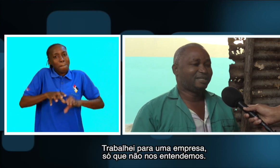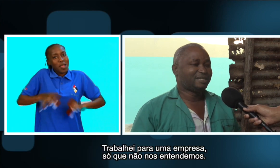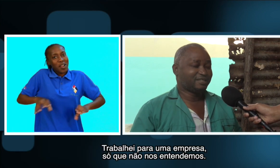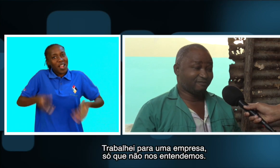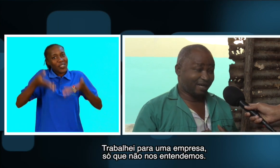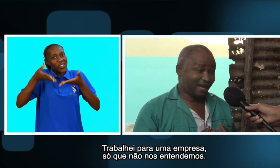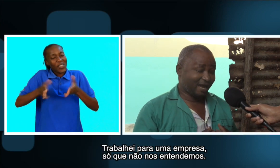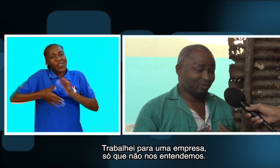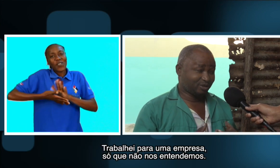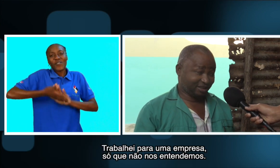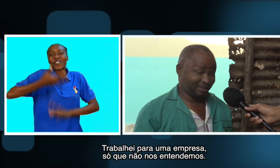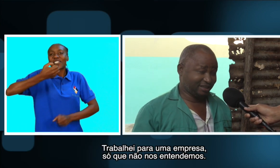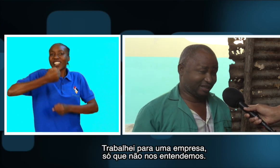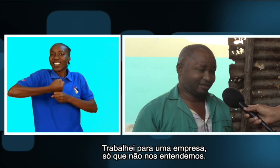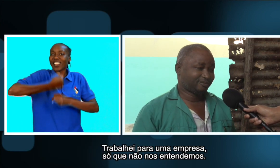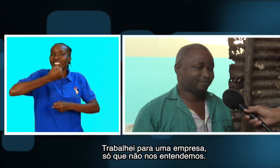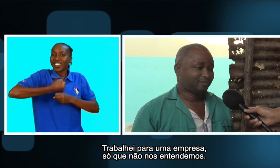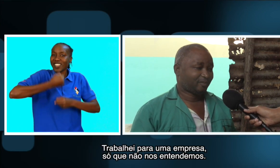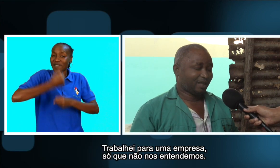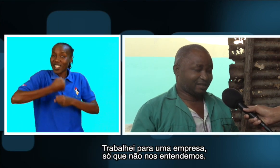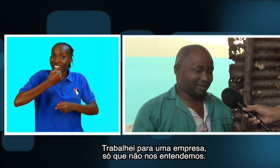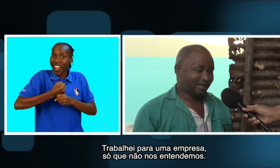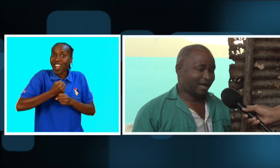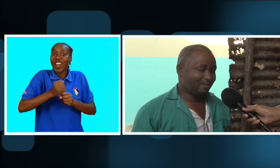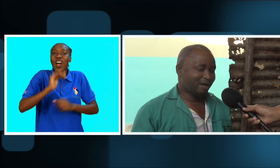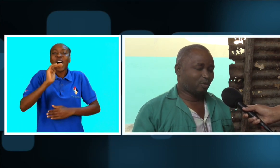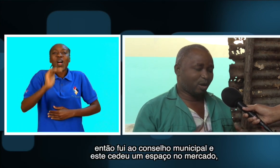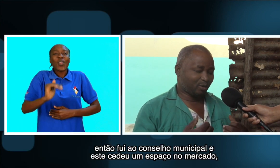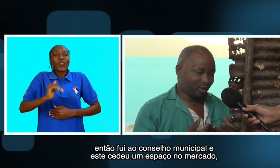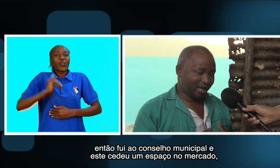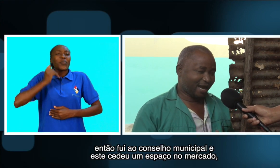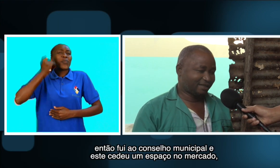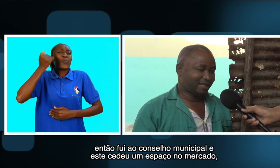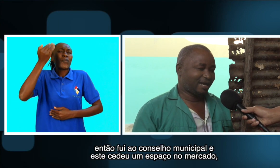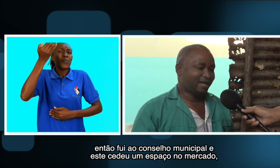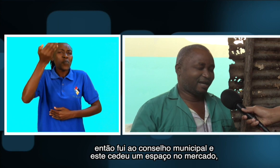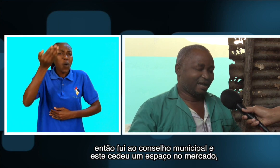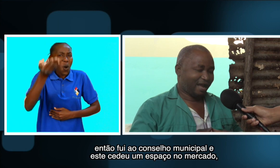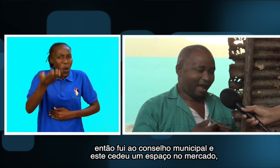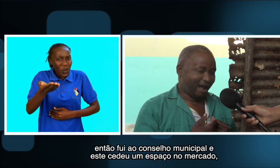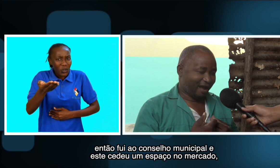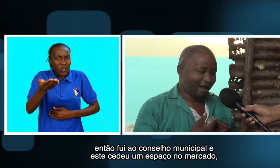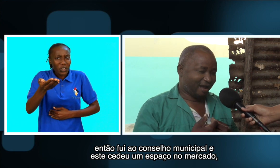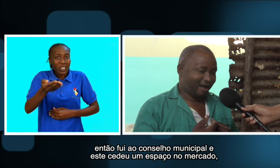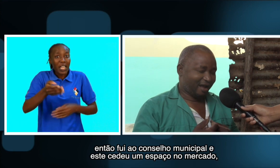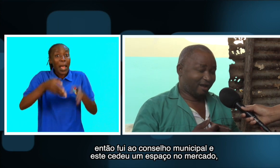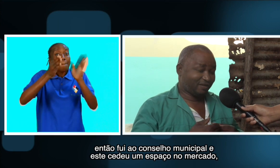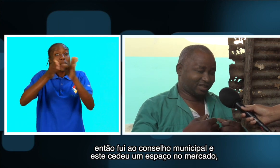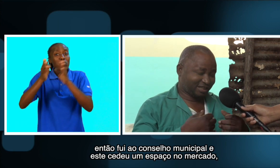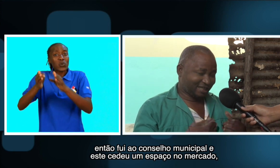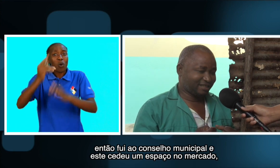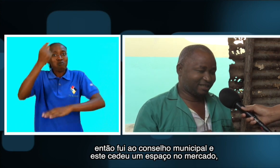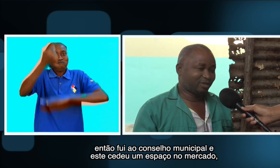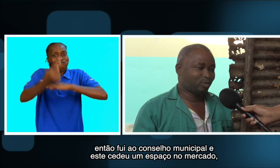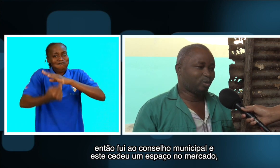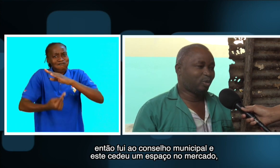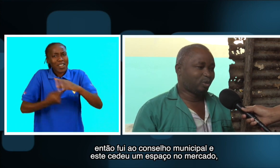Trabalhei por uma empresa, só que não nos entendemos. Então fui ao Conselho Municipal e este se deu a espaço no mercado,